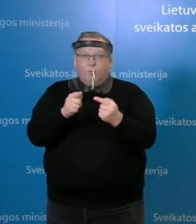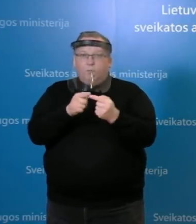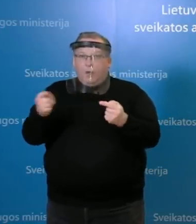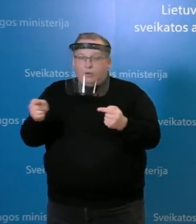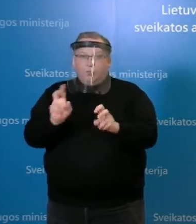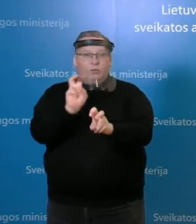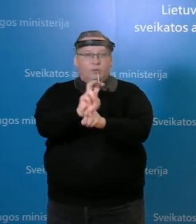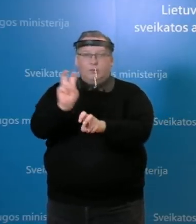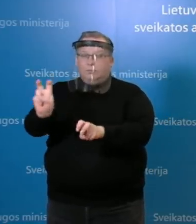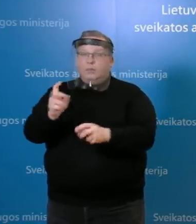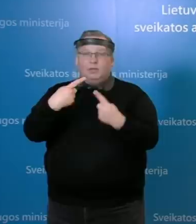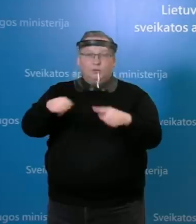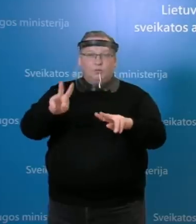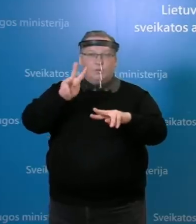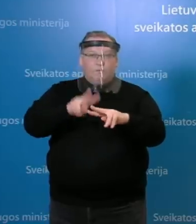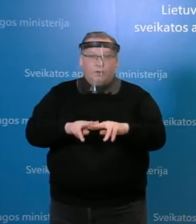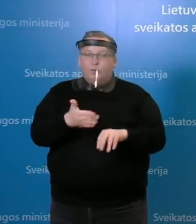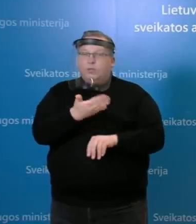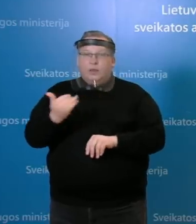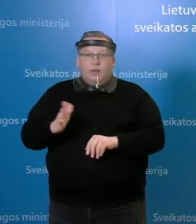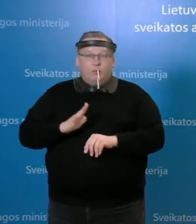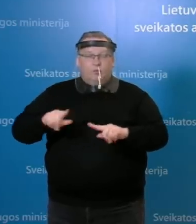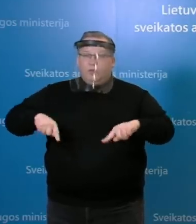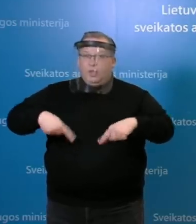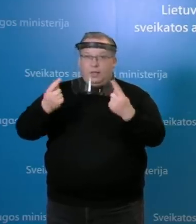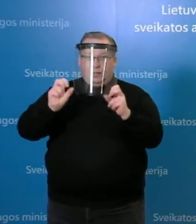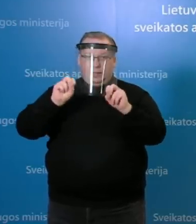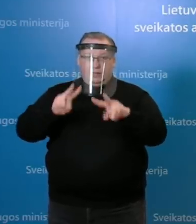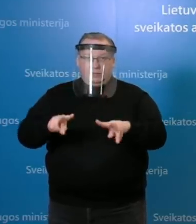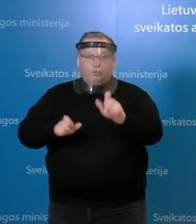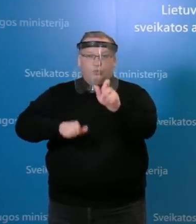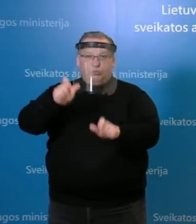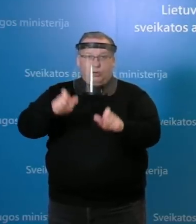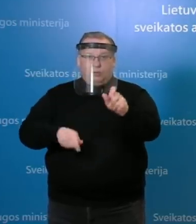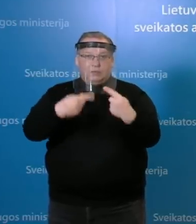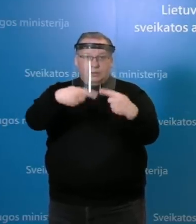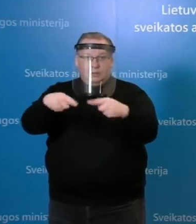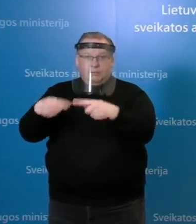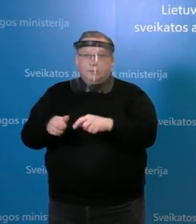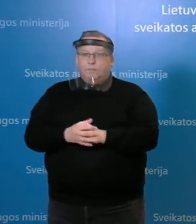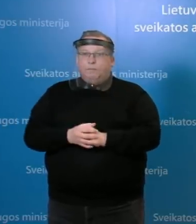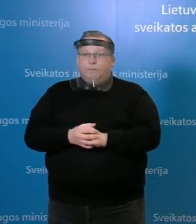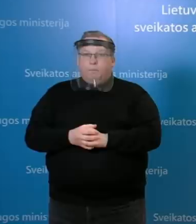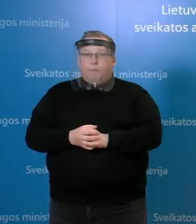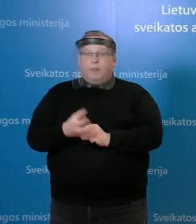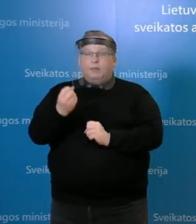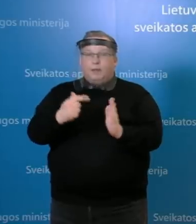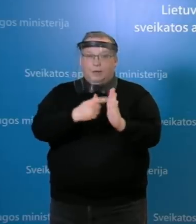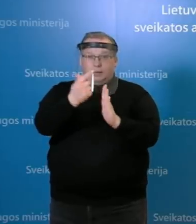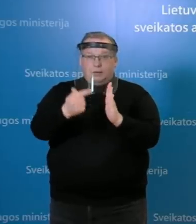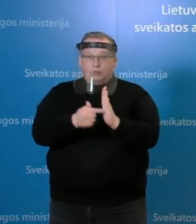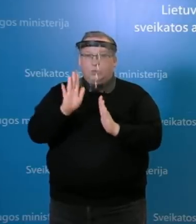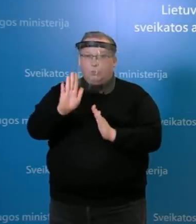nesilankė tose vietose ir nekelia rizikos visuomenį. Liepa dar būtų klausimų?